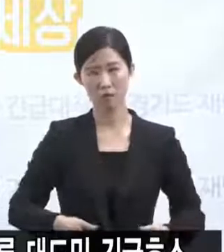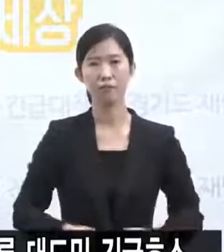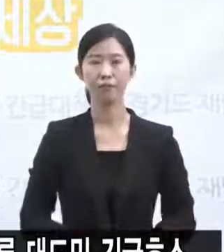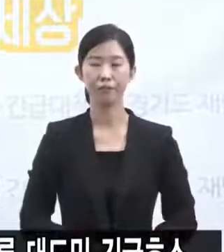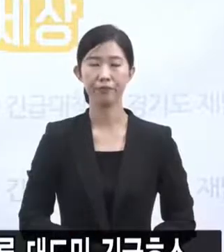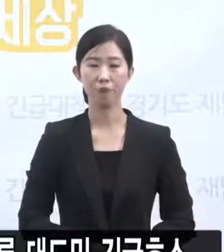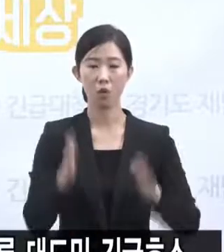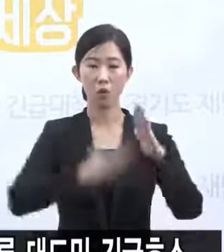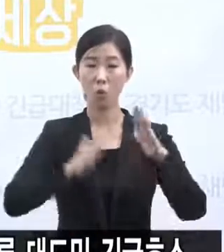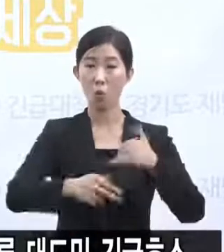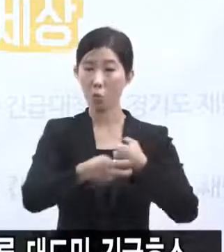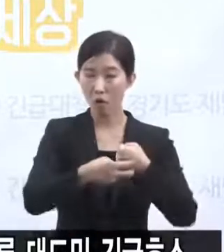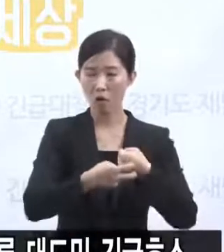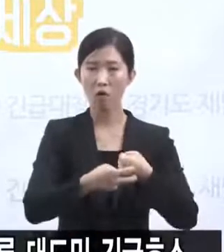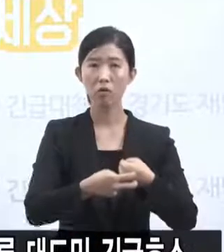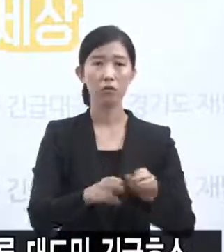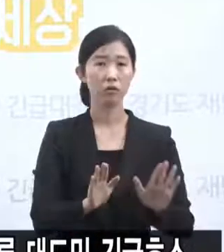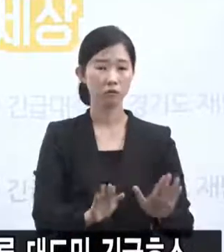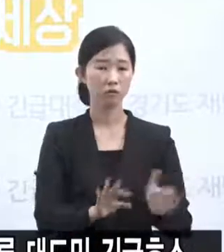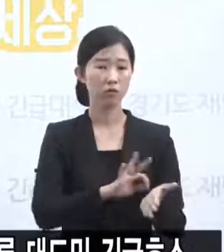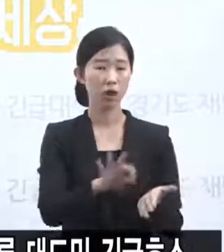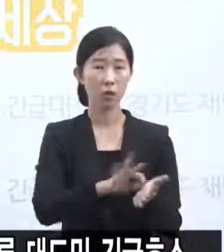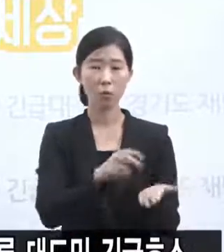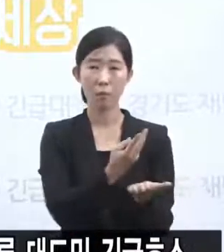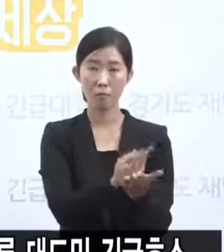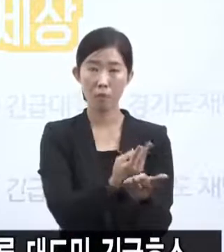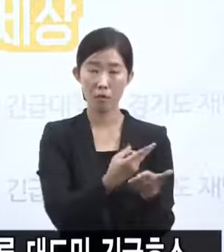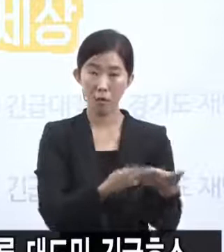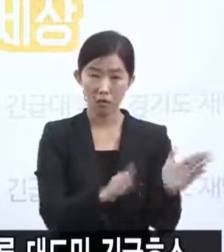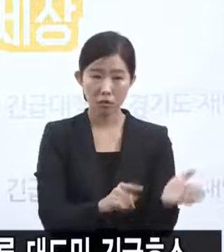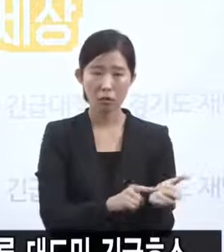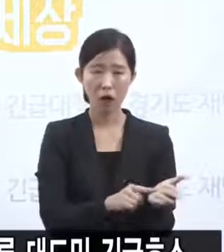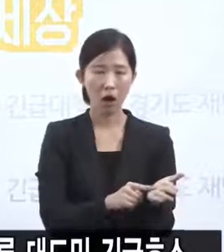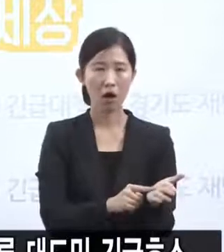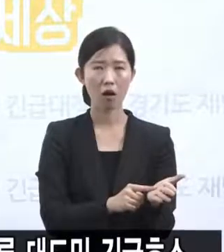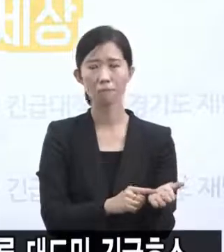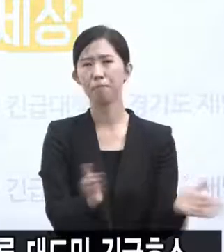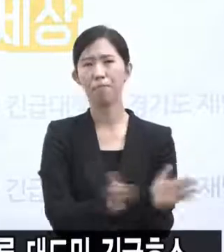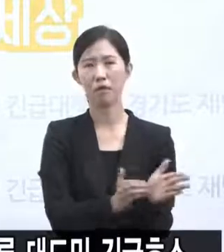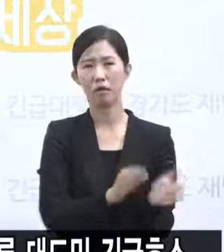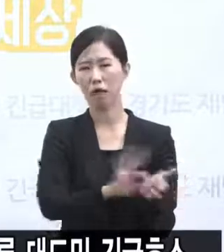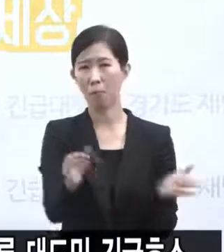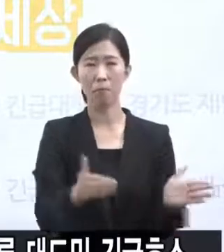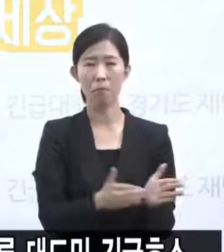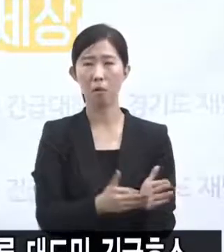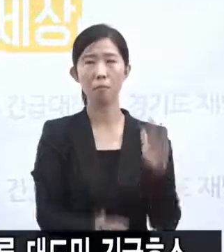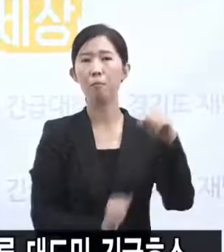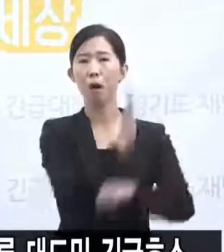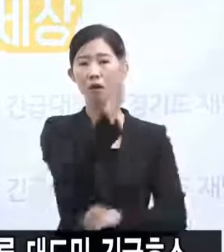공공병원은 이미 가용한도를 넘어서고 있으므로 민간 상급병원들의 중증환자용